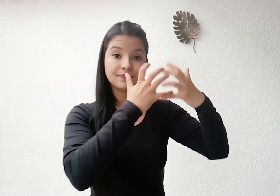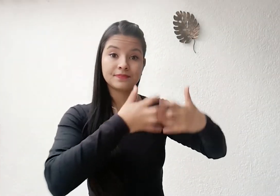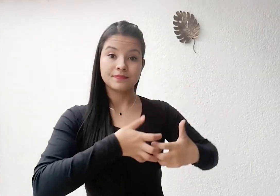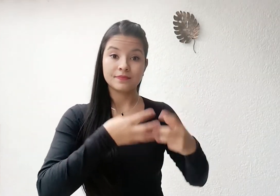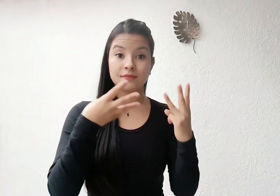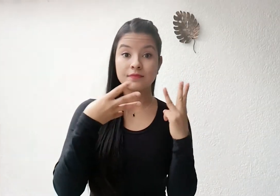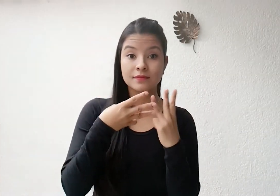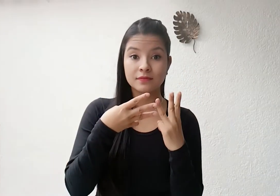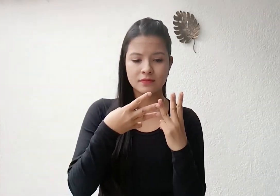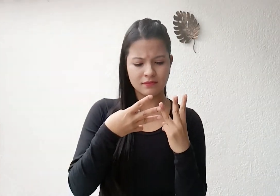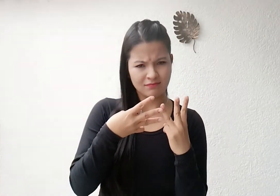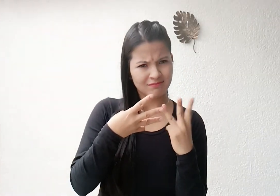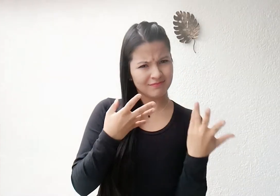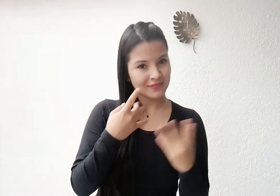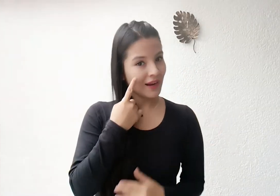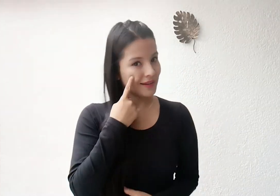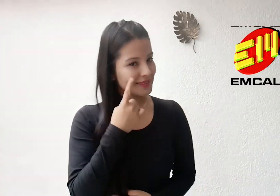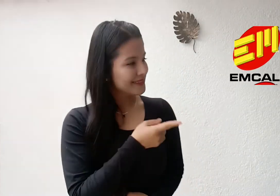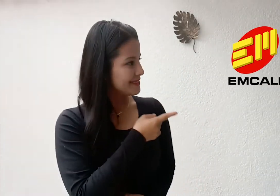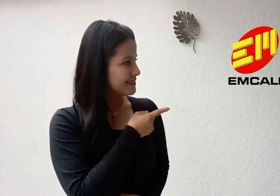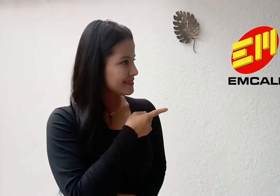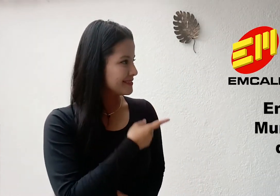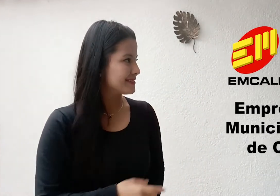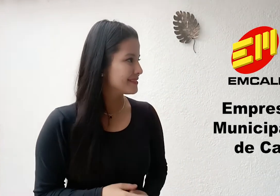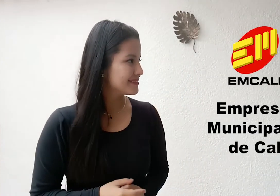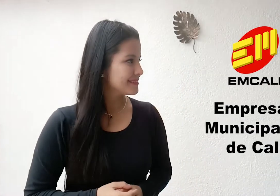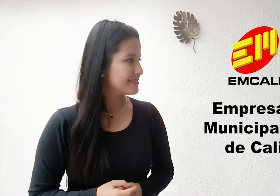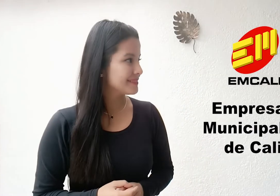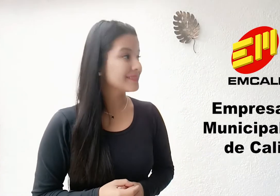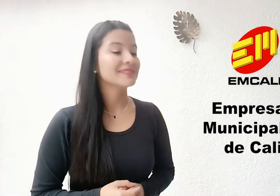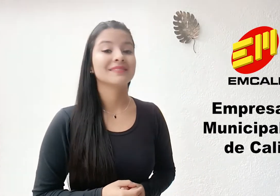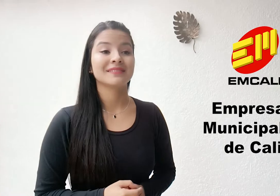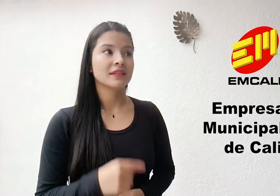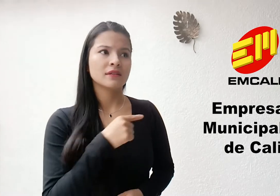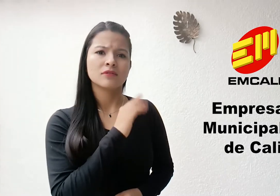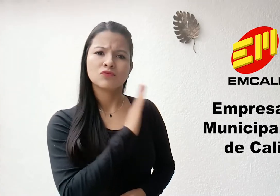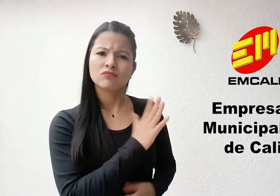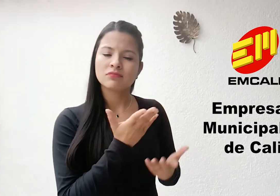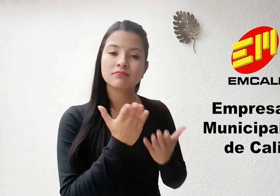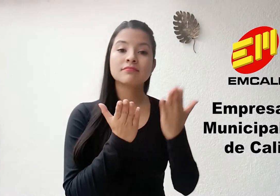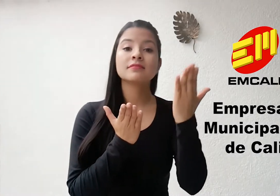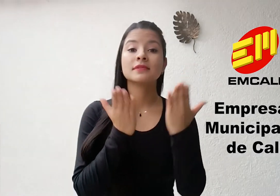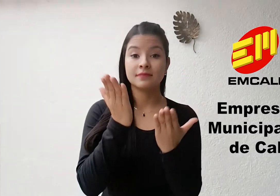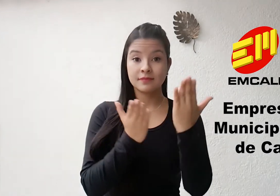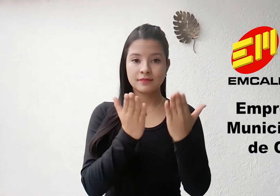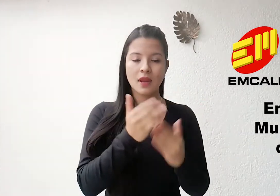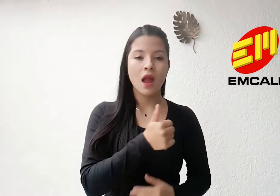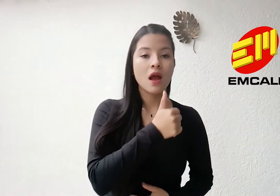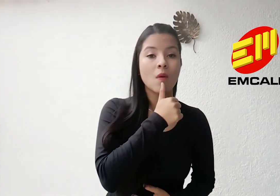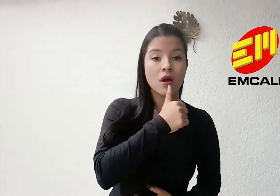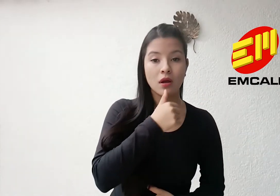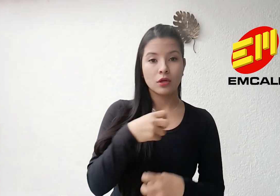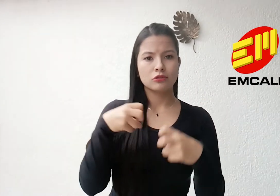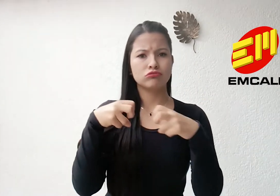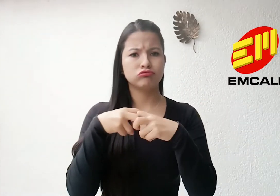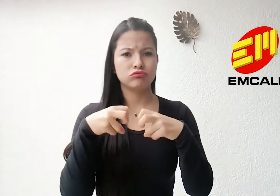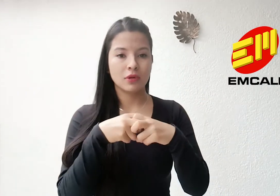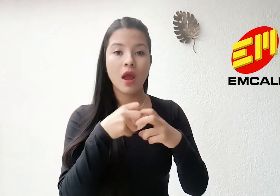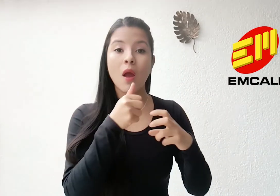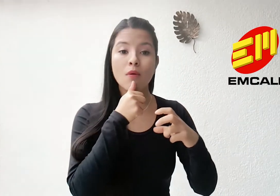La empresa MCALI, Empresas Municipales de Cali, es una empresa prestadora de